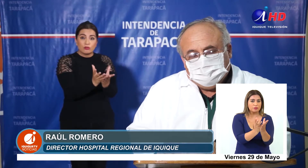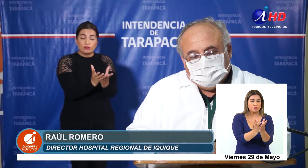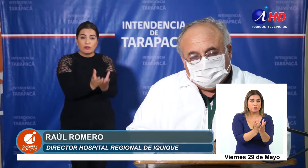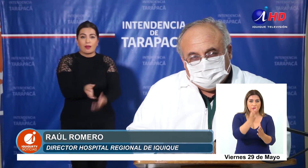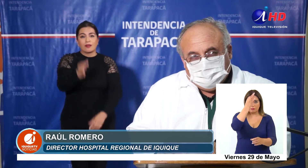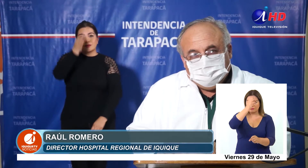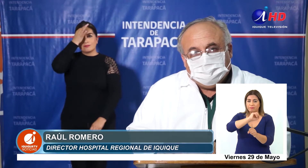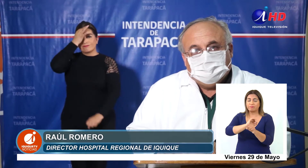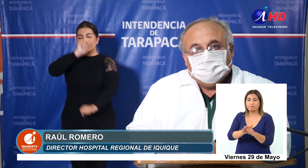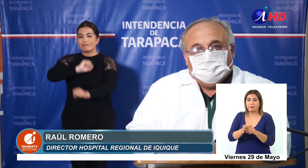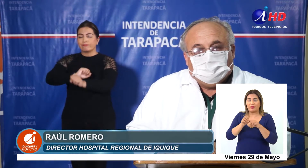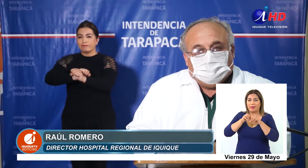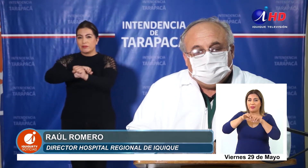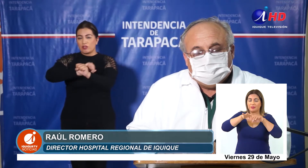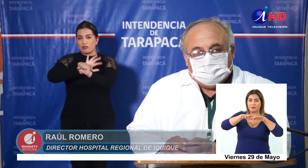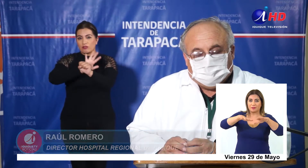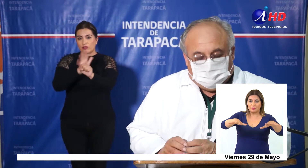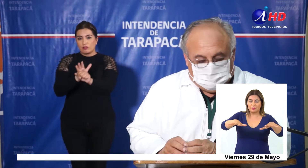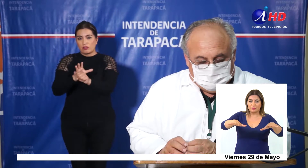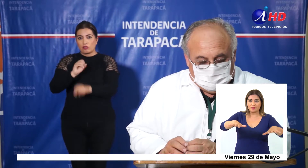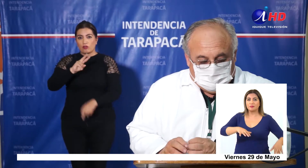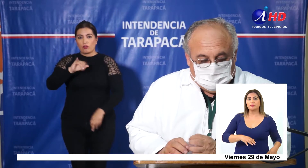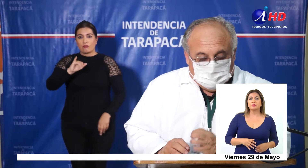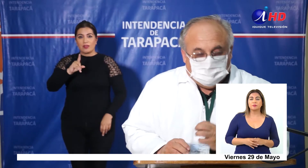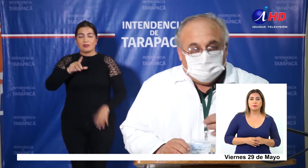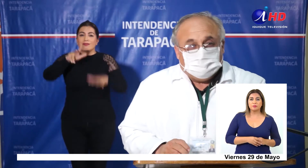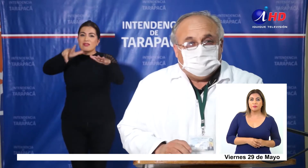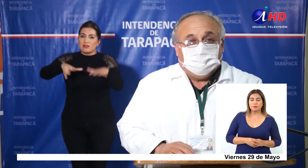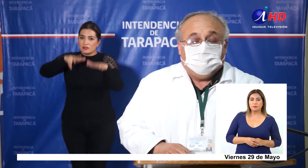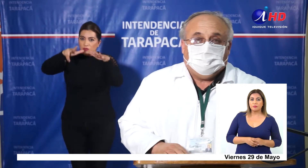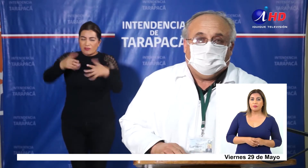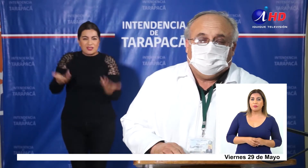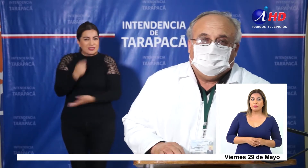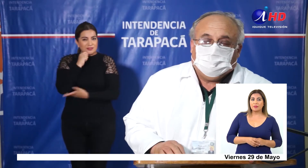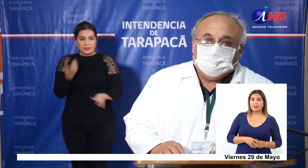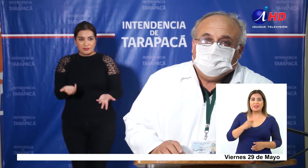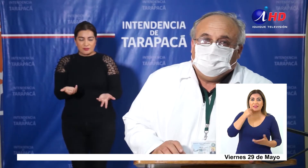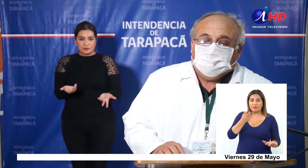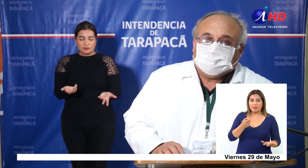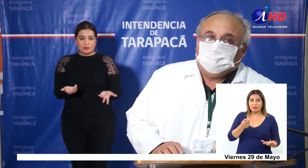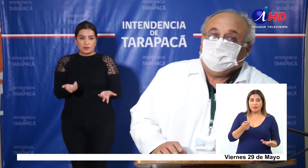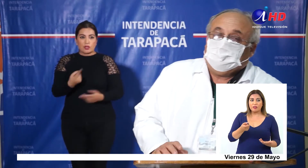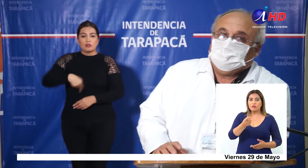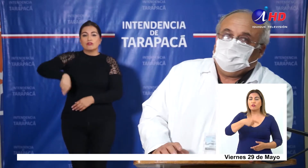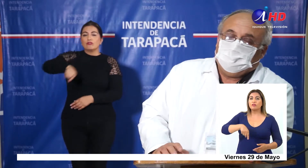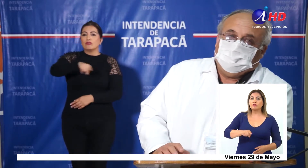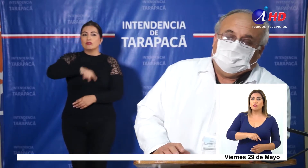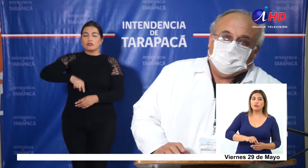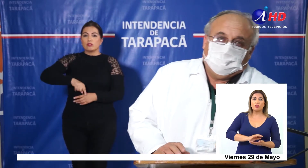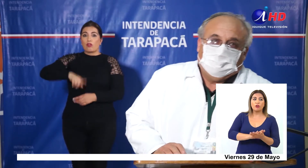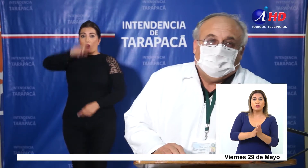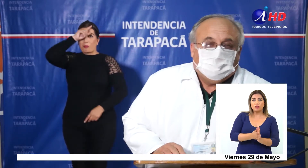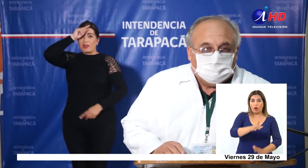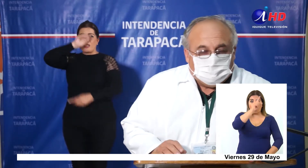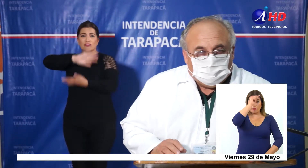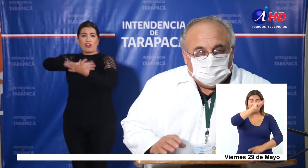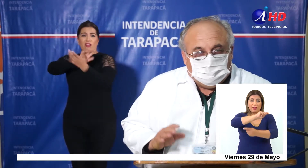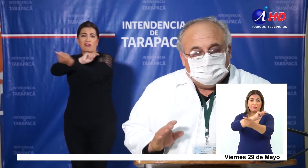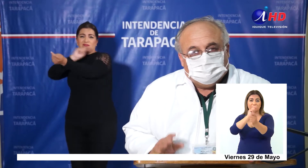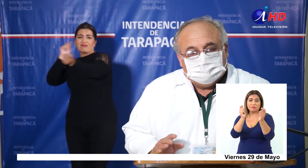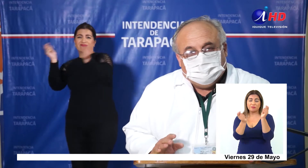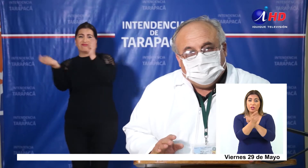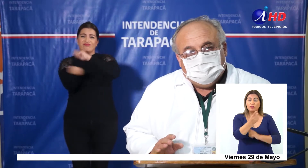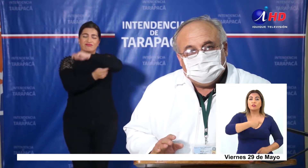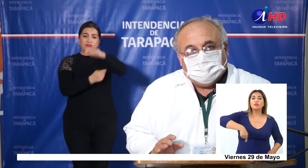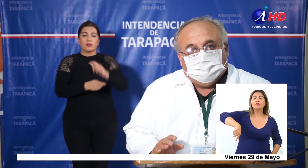pandemia COVID-19. Eso significa de que hemos tenido que transformar todo el hospital. Nosotros,